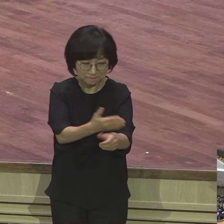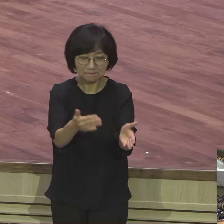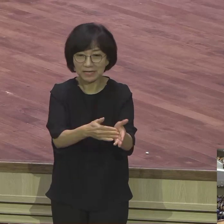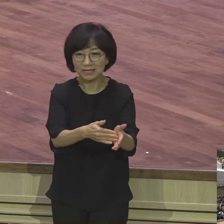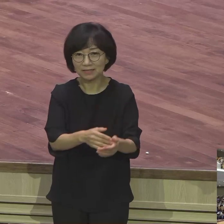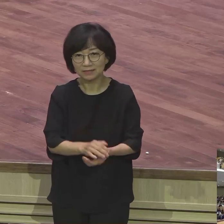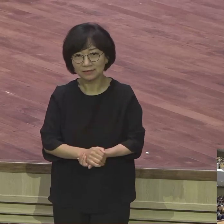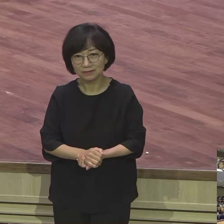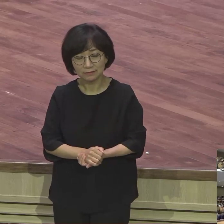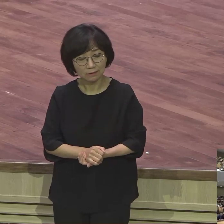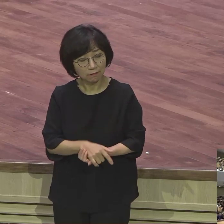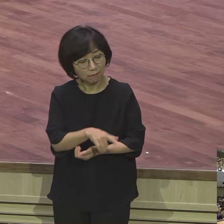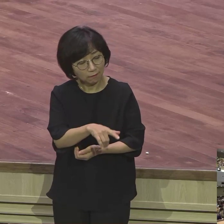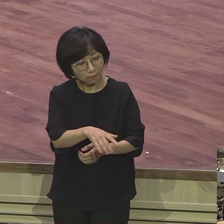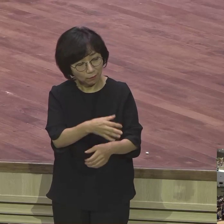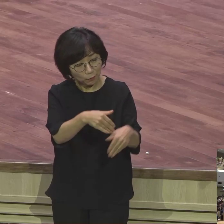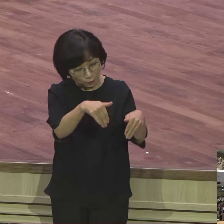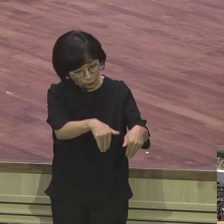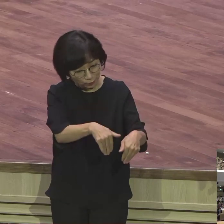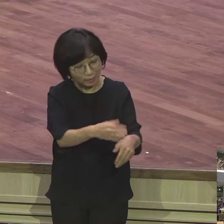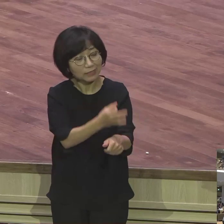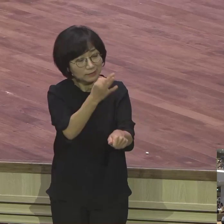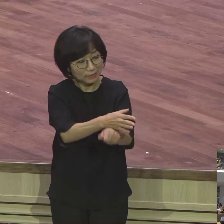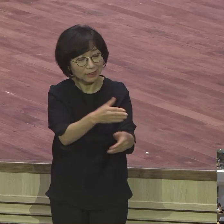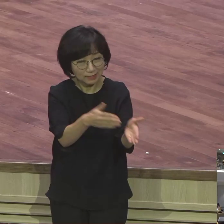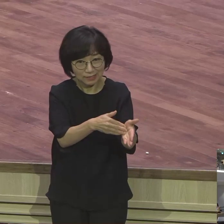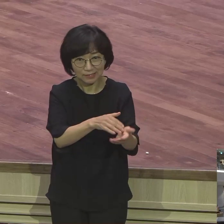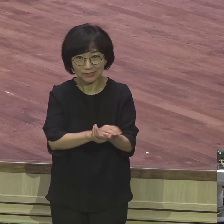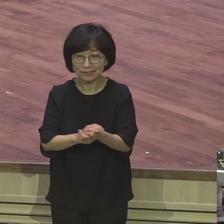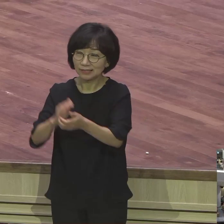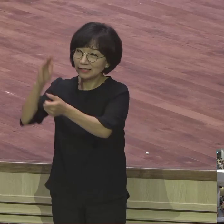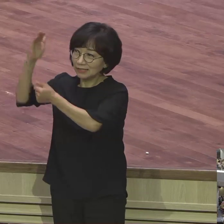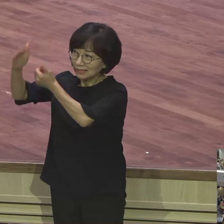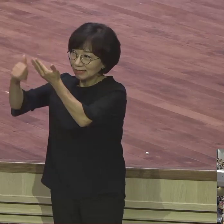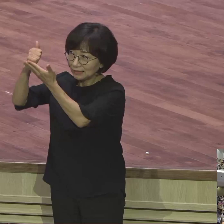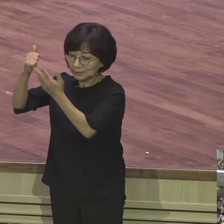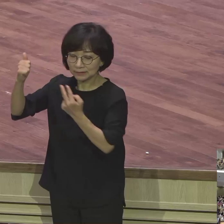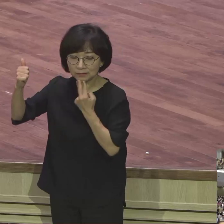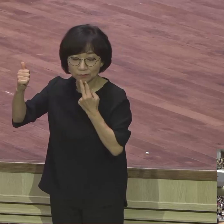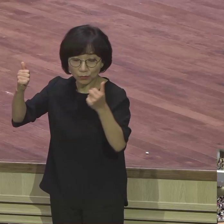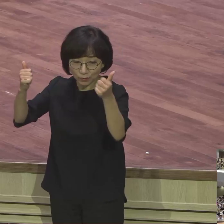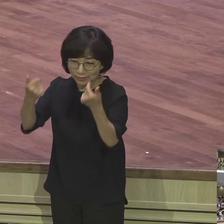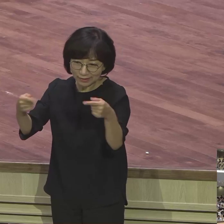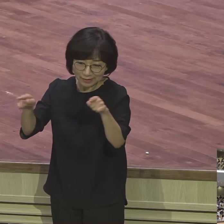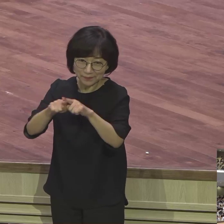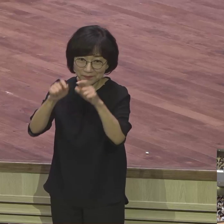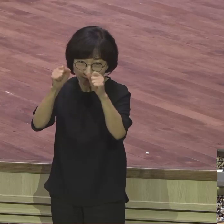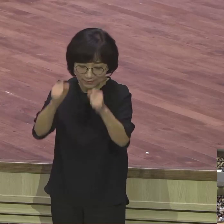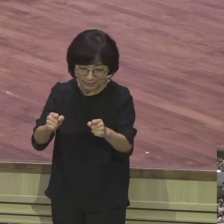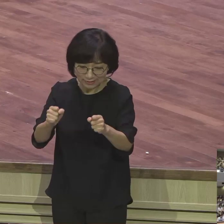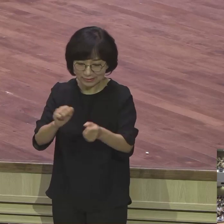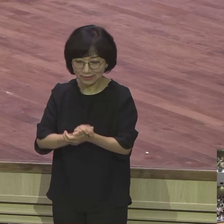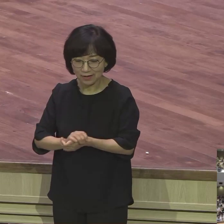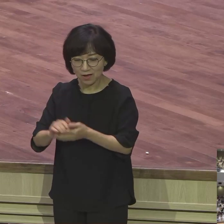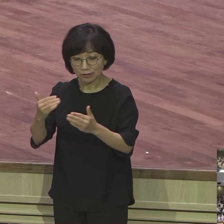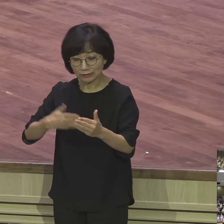요셉에게 요가께서 요셉과 함께 하심으로 그가 형통한 자가 되어 그의 주인 애굽사람의 집에 있으니